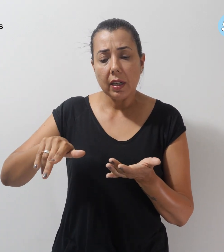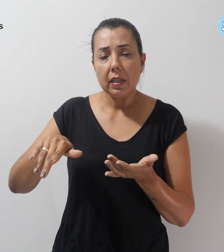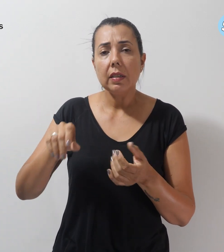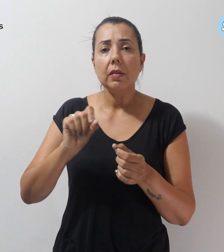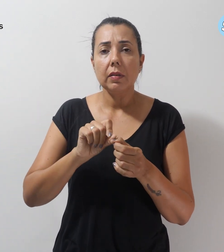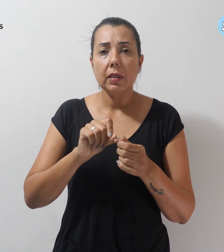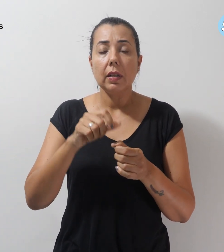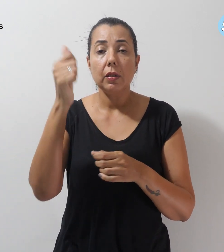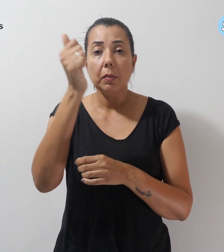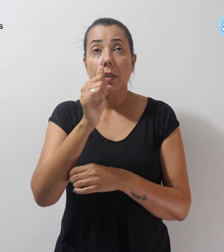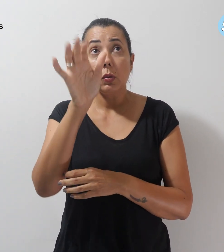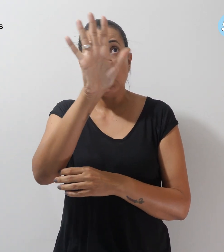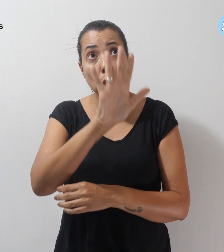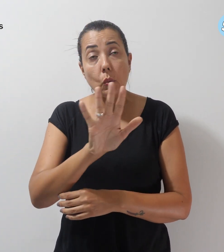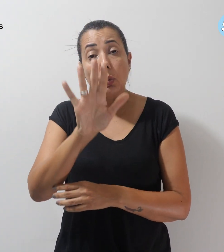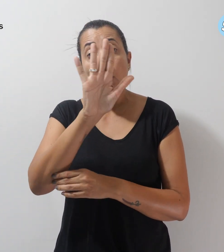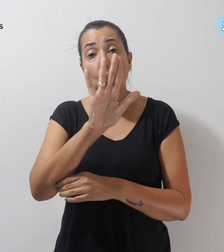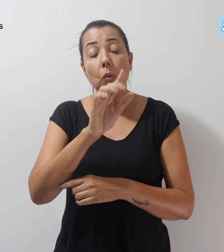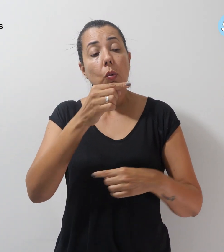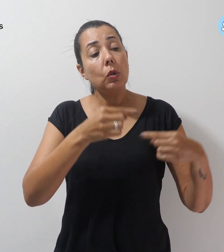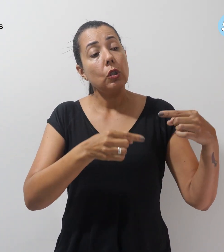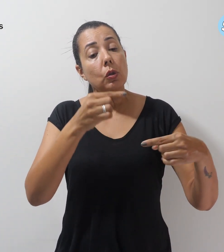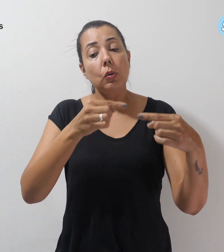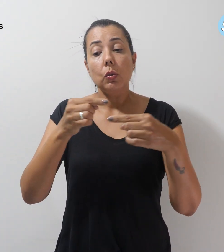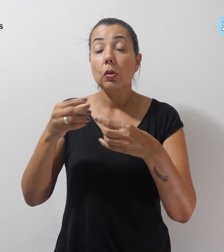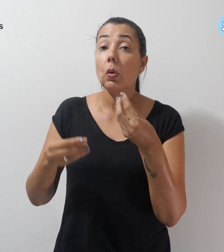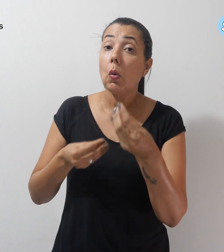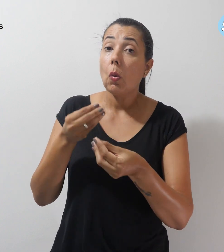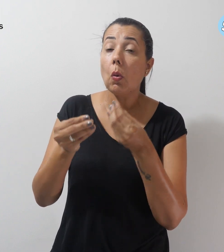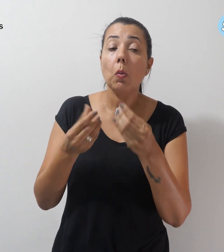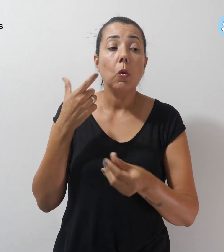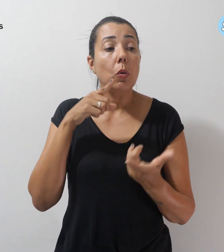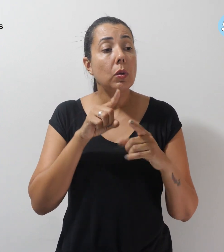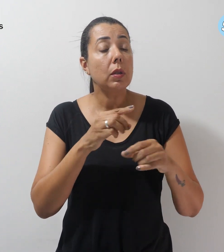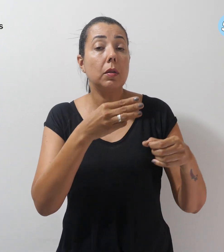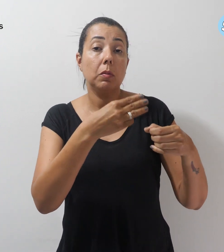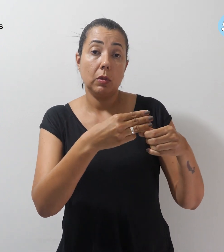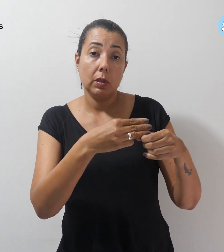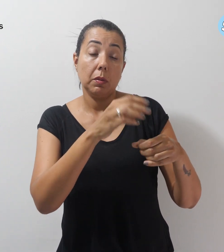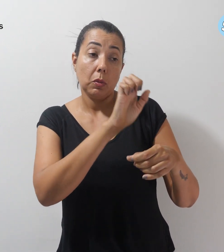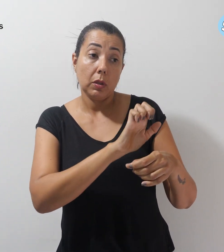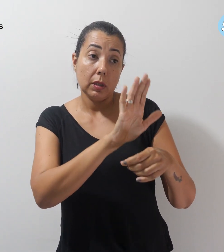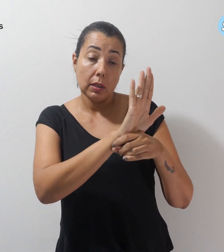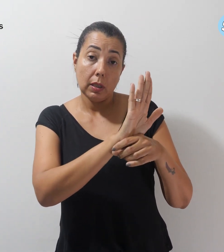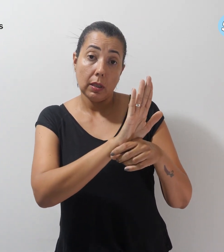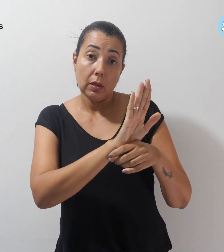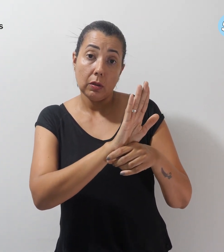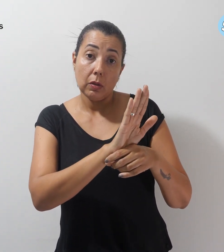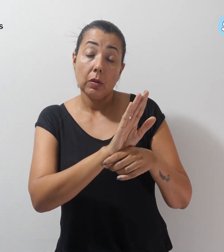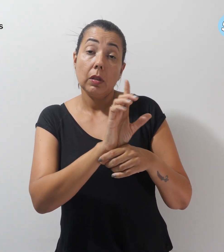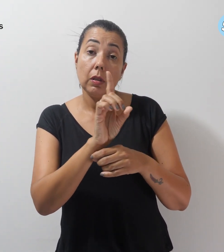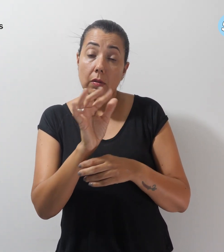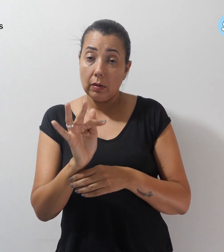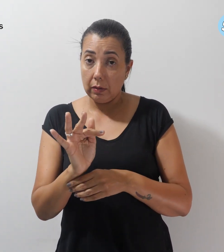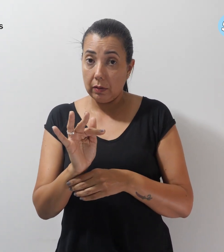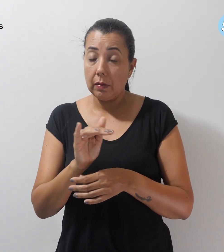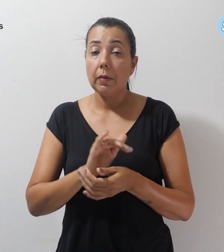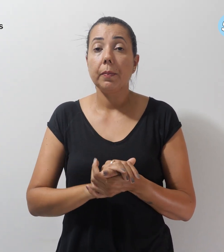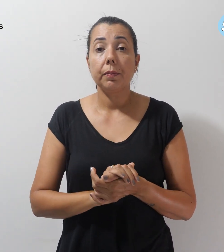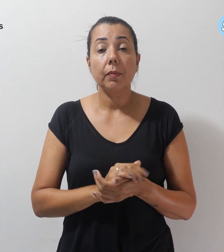Brasil afora e debater como garantir que municípios, estados e o Distrito Federal cumpram a